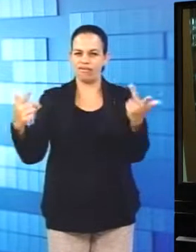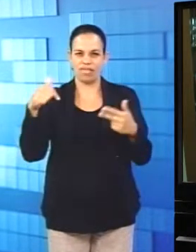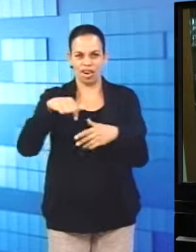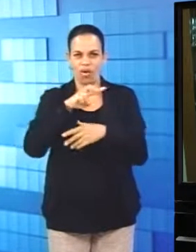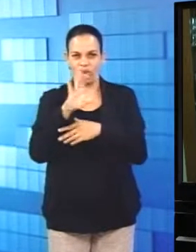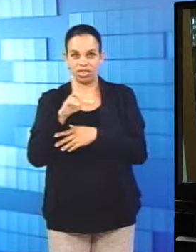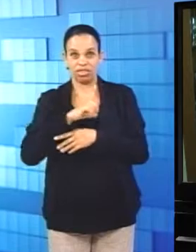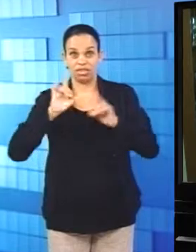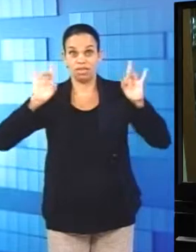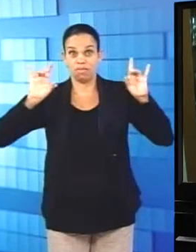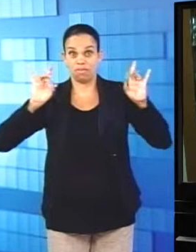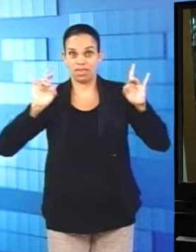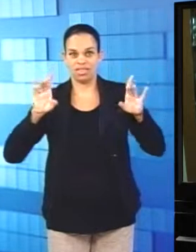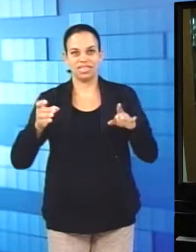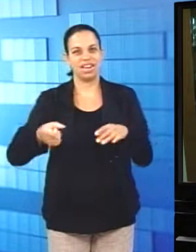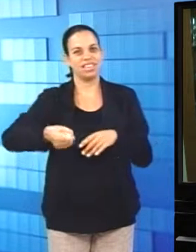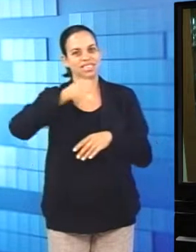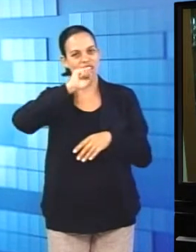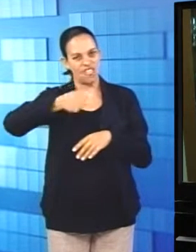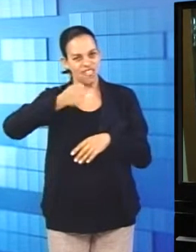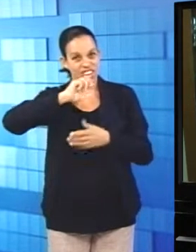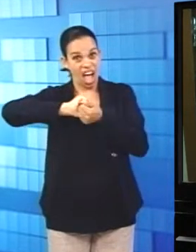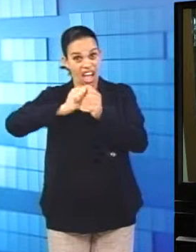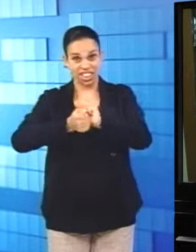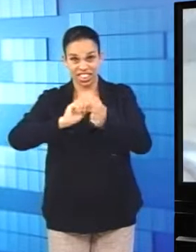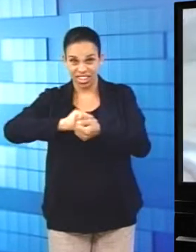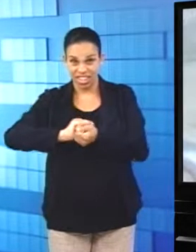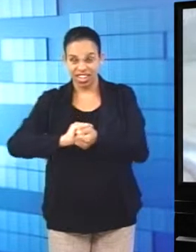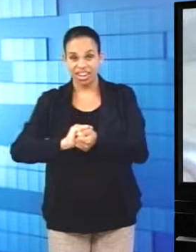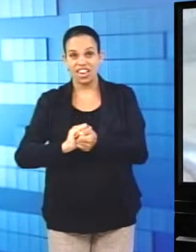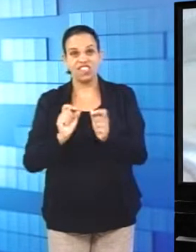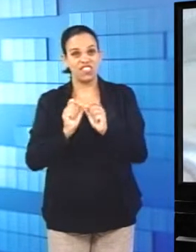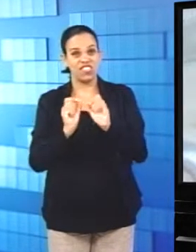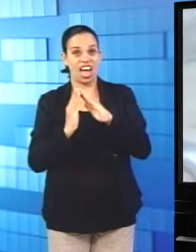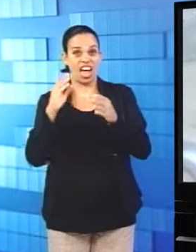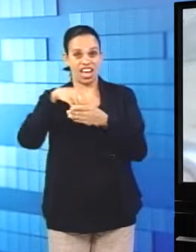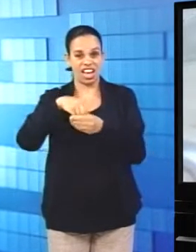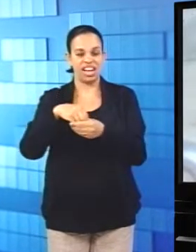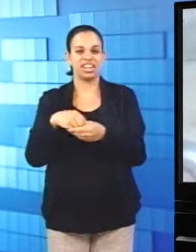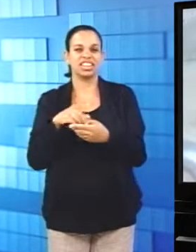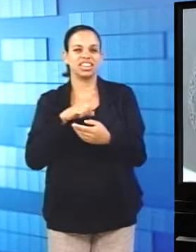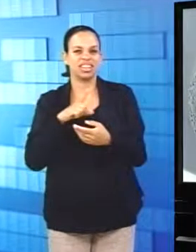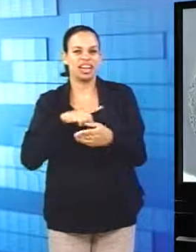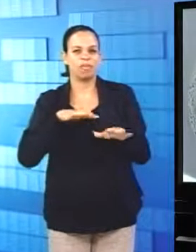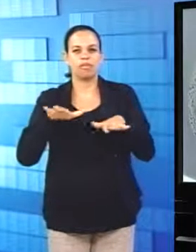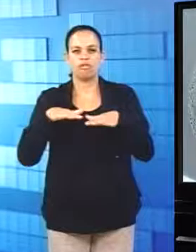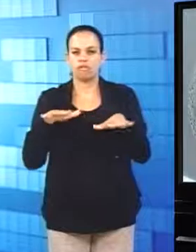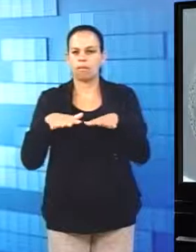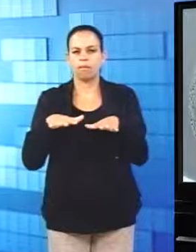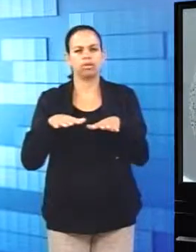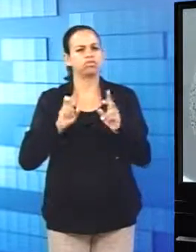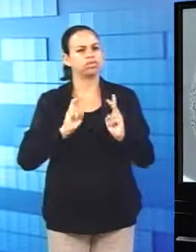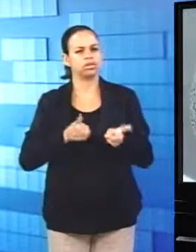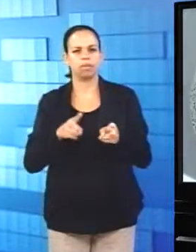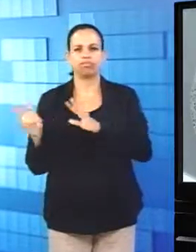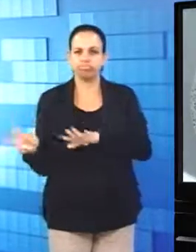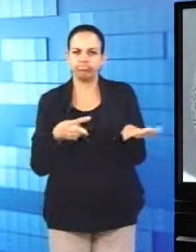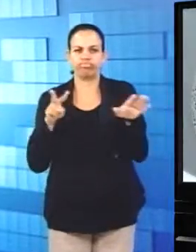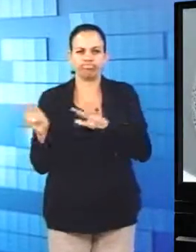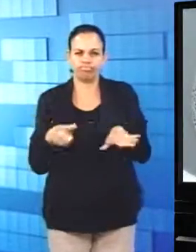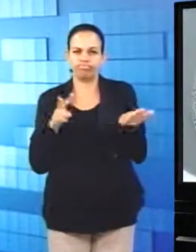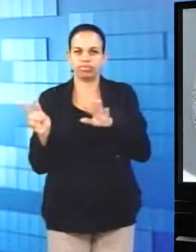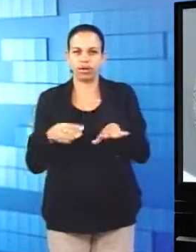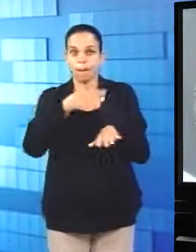Conquista, alguns especializados em cervejas especiais artesanais. Barzinhos que têm movimento praticamente de segunda a segunda e um